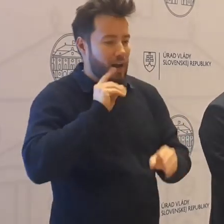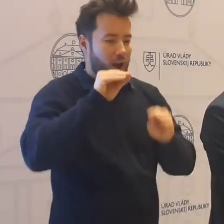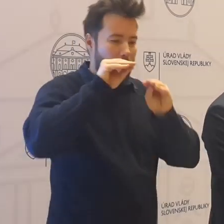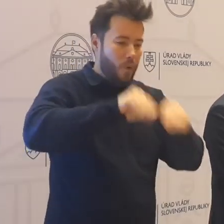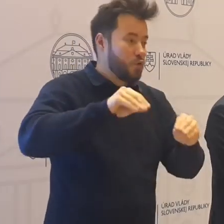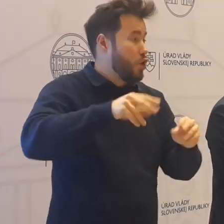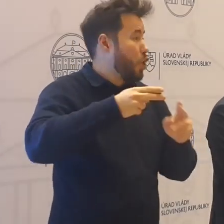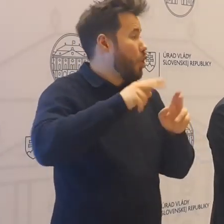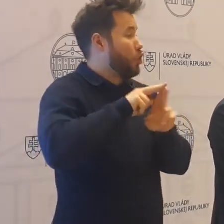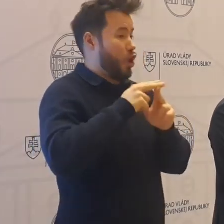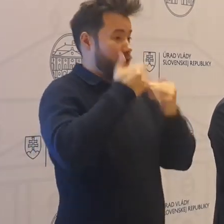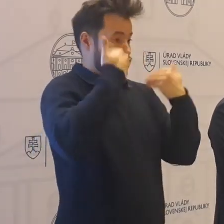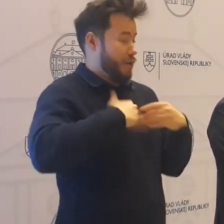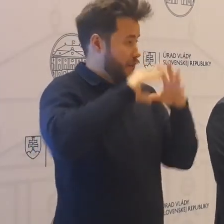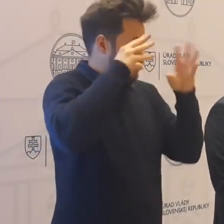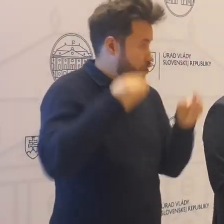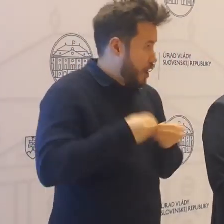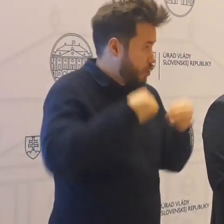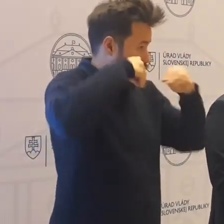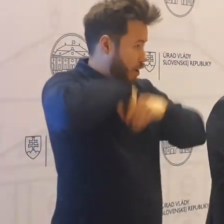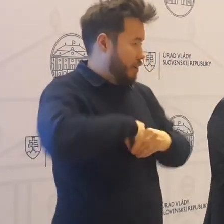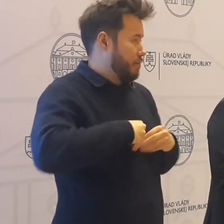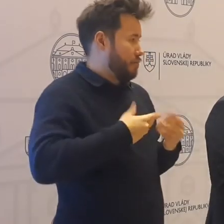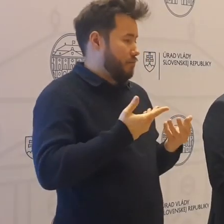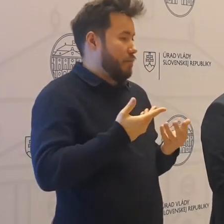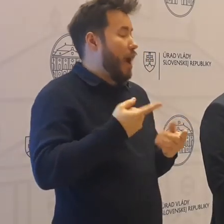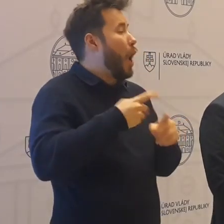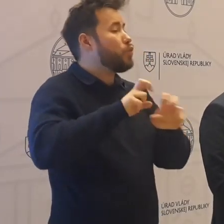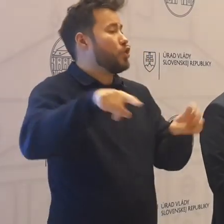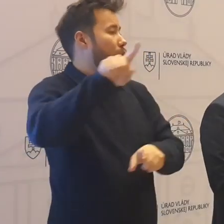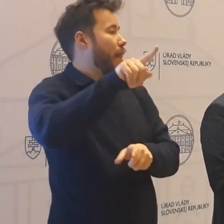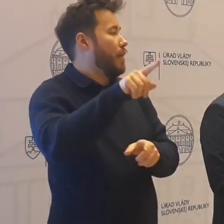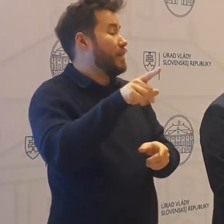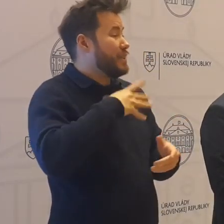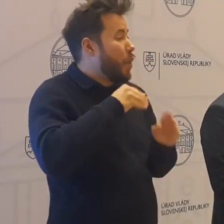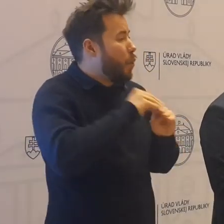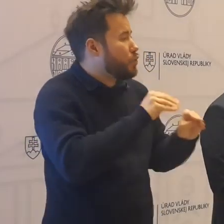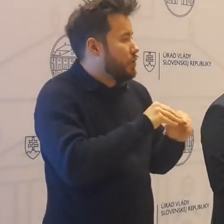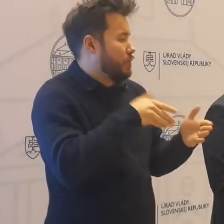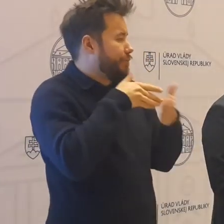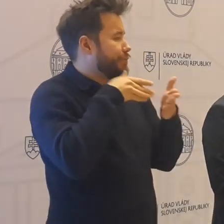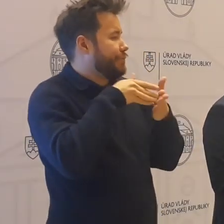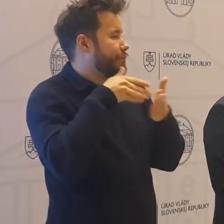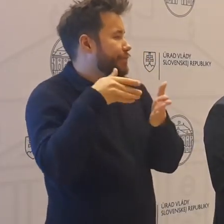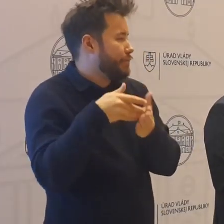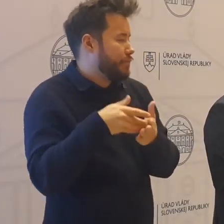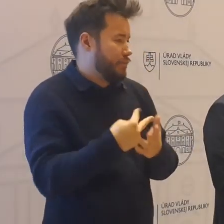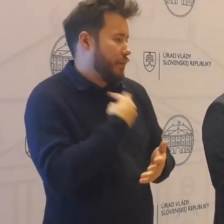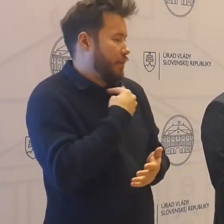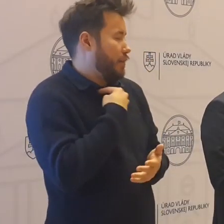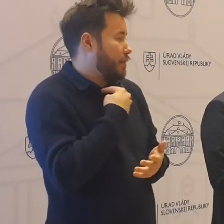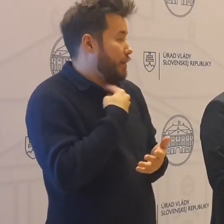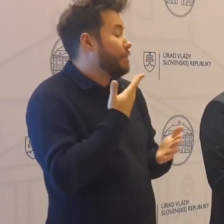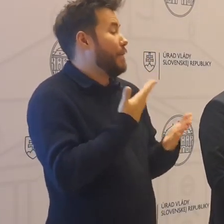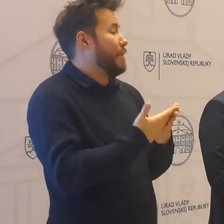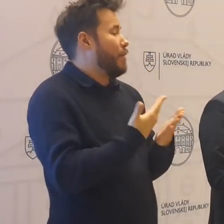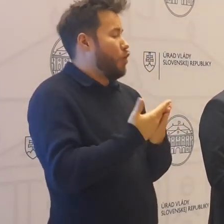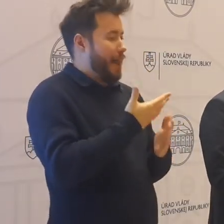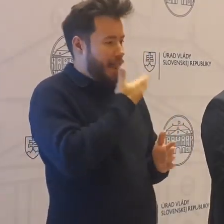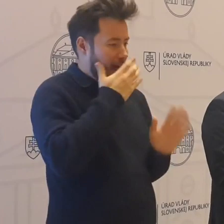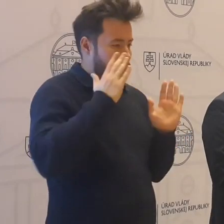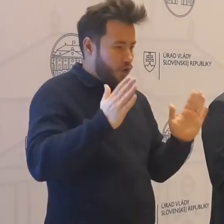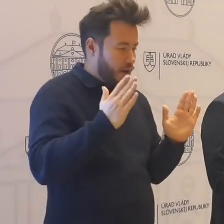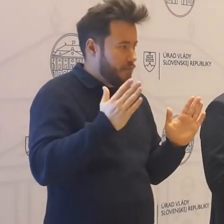vykonávať tú činnosť, ktorú chceli vykonávať. Nemohli učiť a po všetkých diskusiách ešte pred letom tohto roku sa